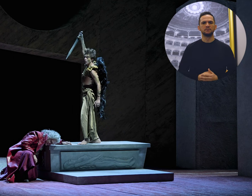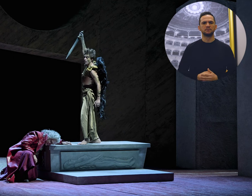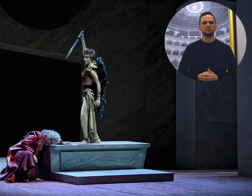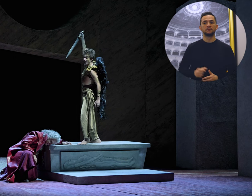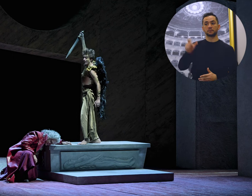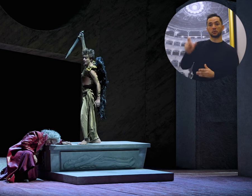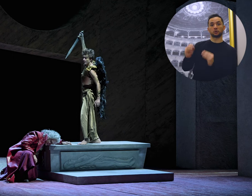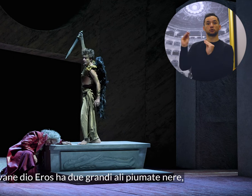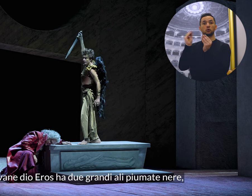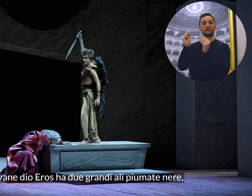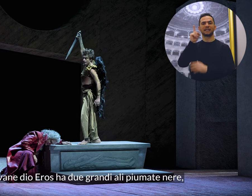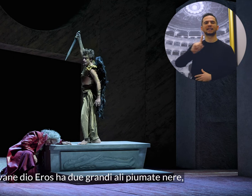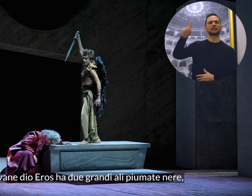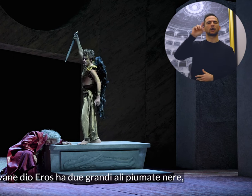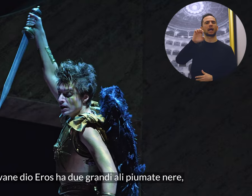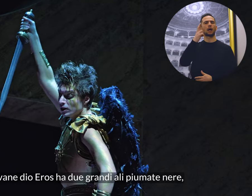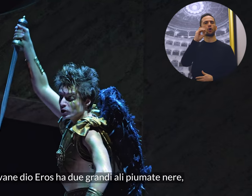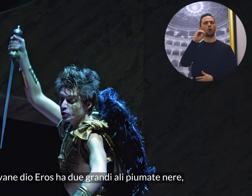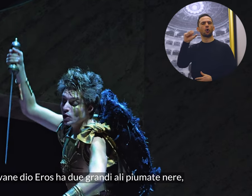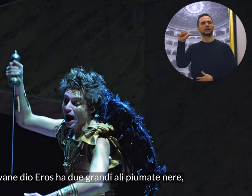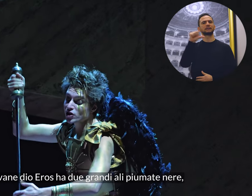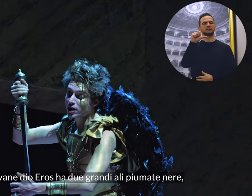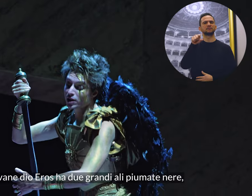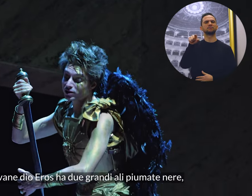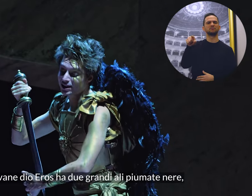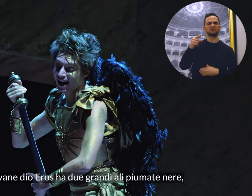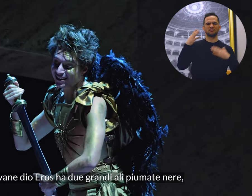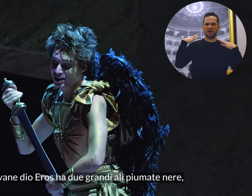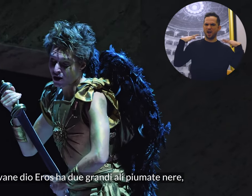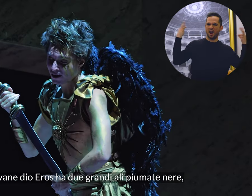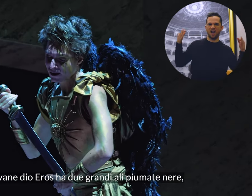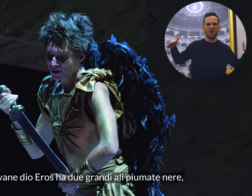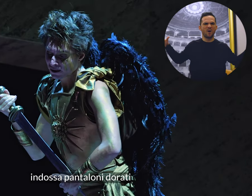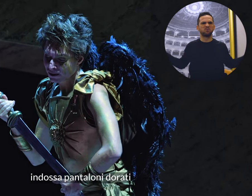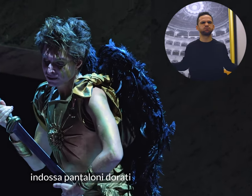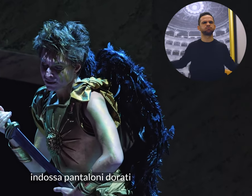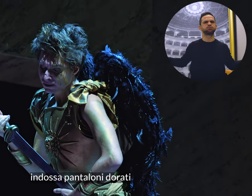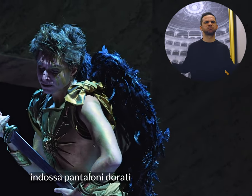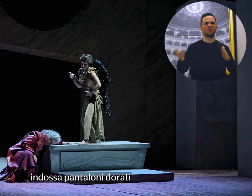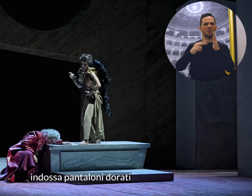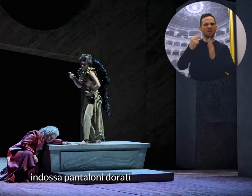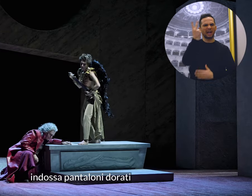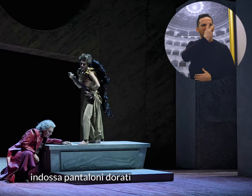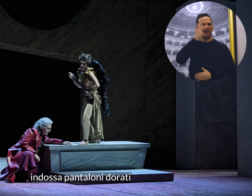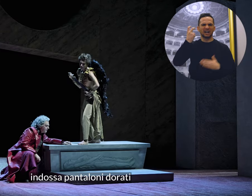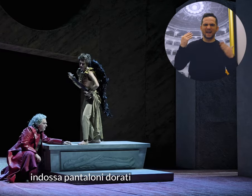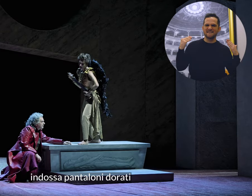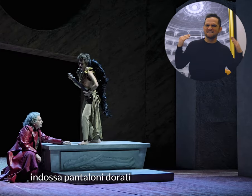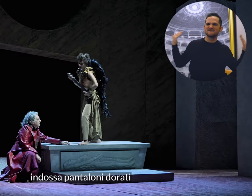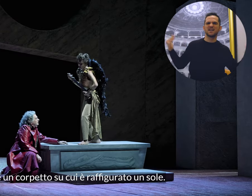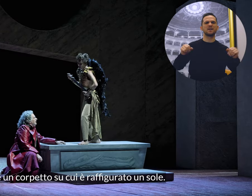Il giovane dio Eros ha due grandi ali piumate nere, indossa pantaloni dorati e un